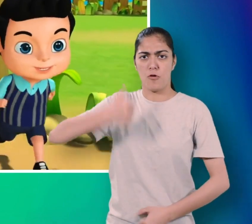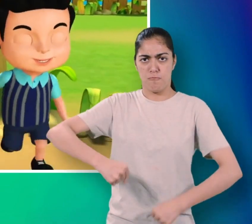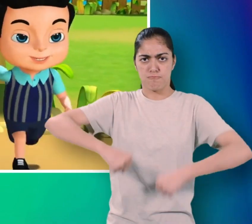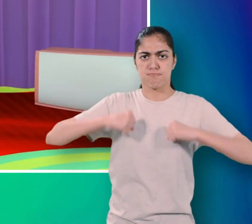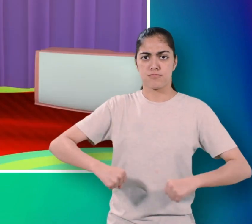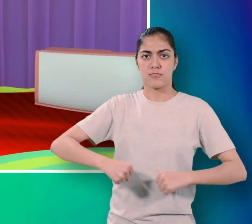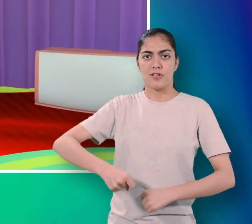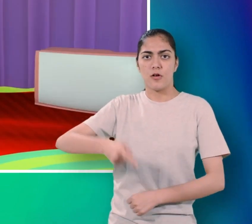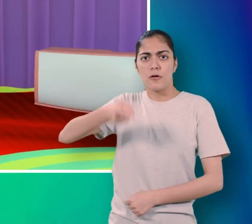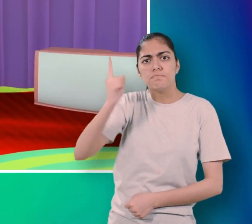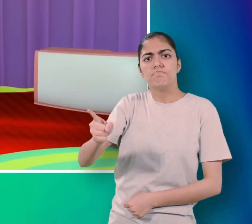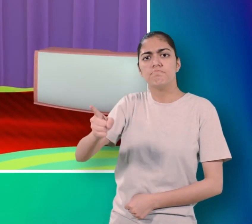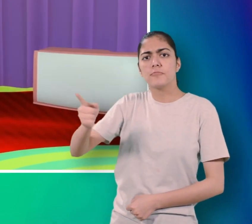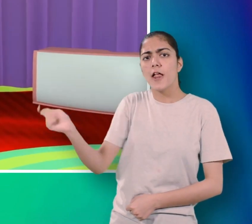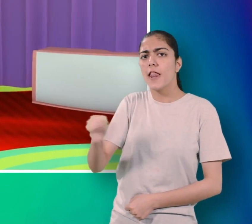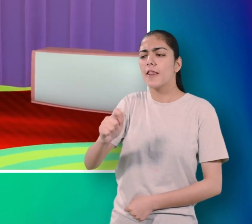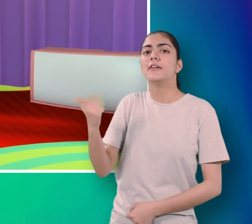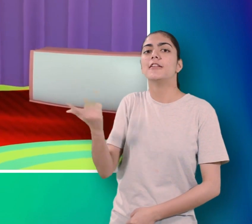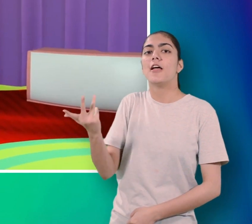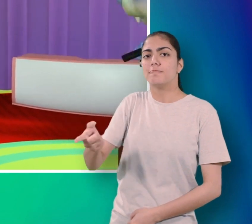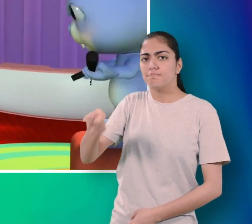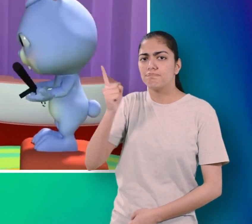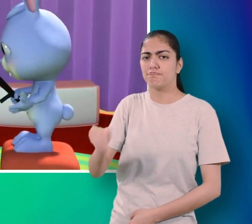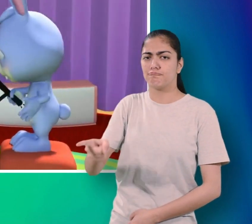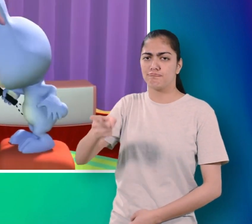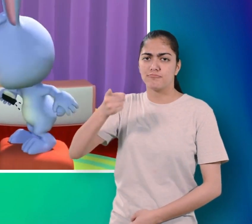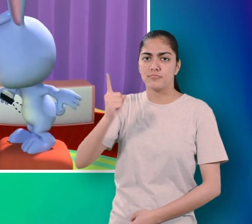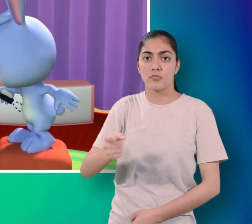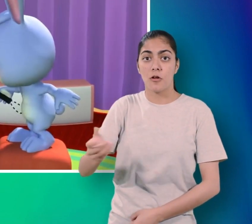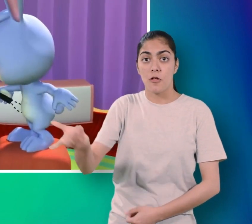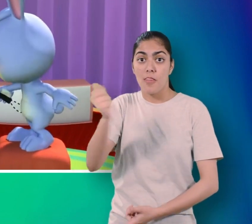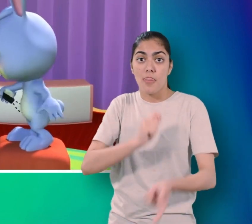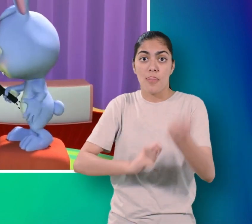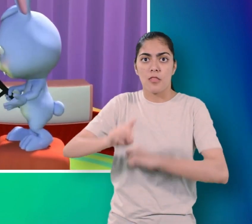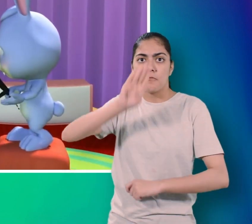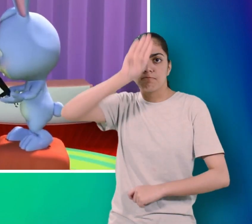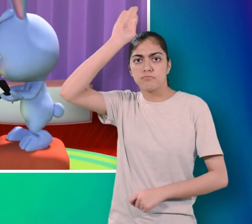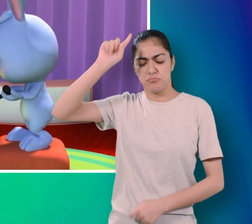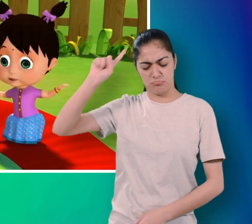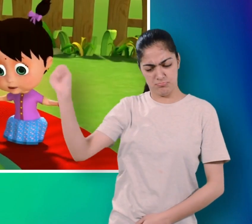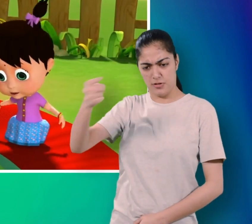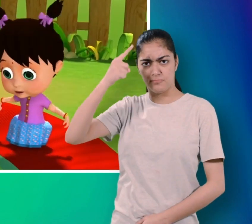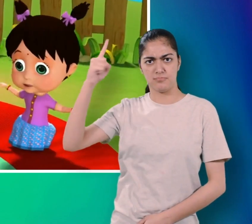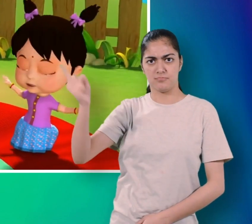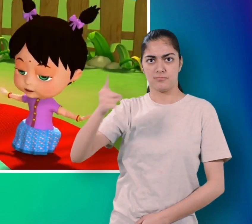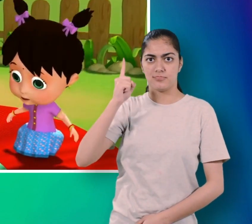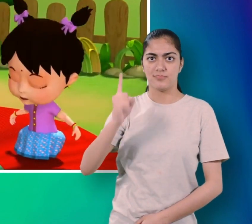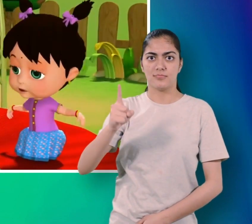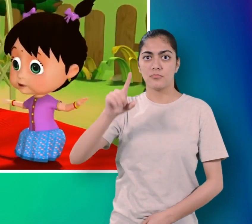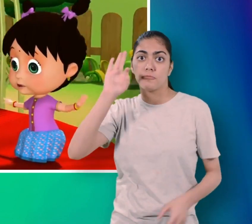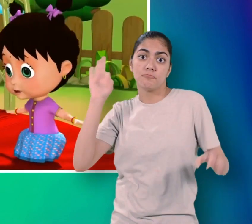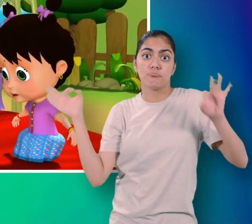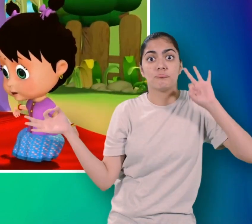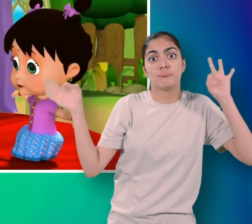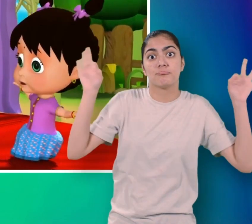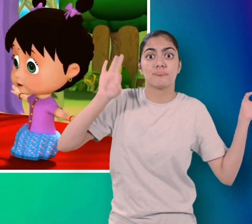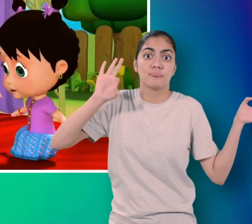उन्चोरों की खूप खवरली मूटे थाने दारने मोरों को भी खूब नचाया